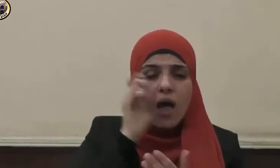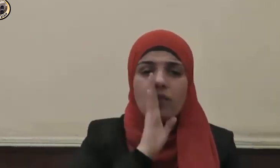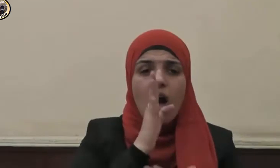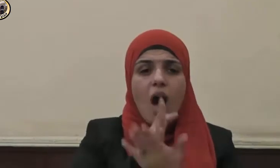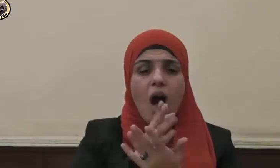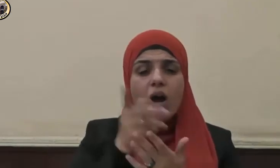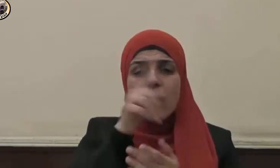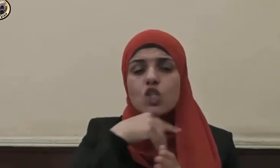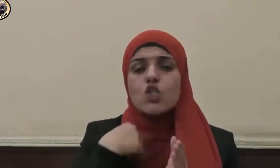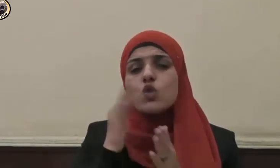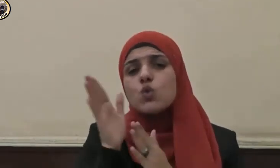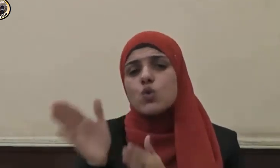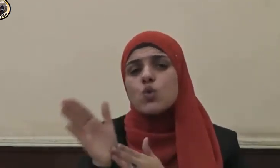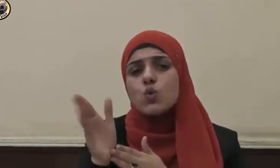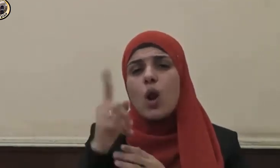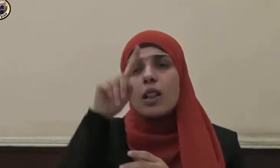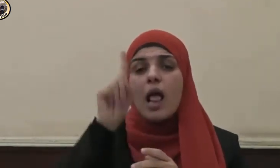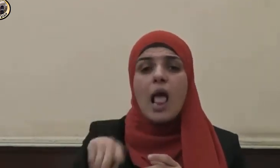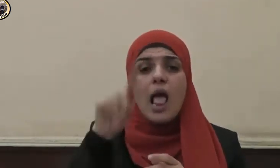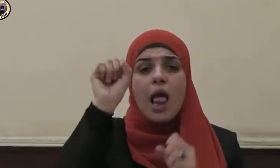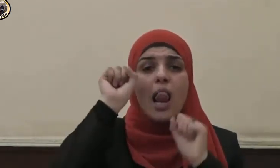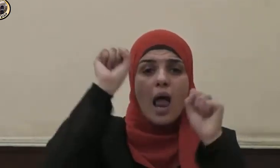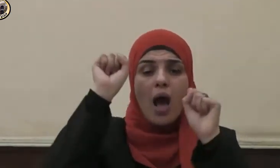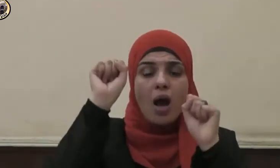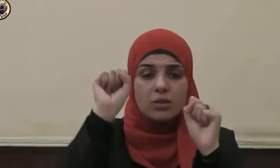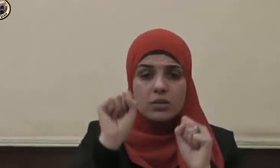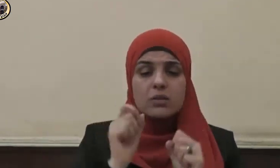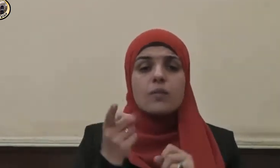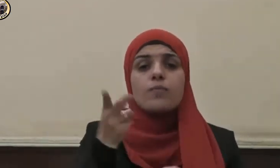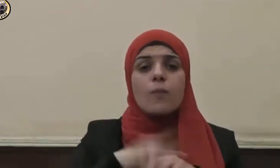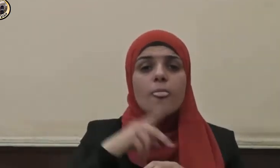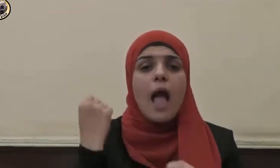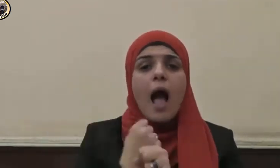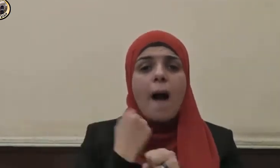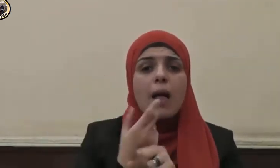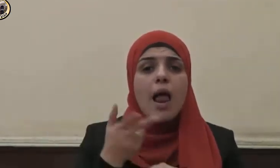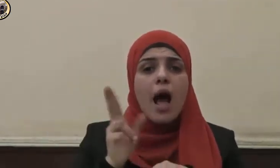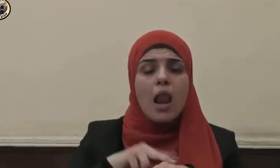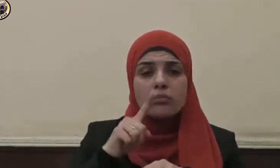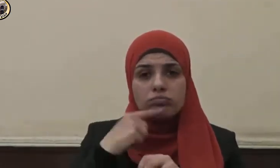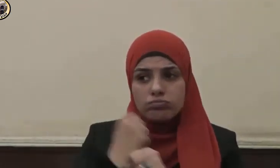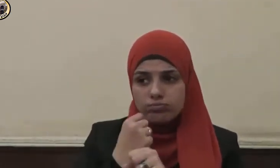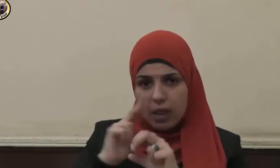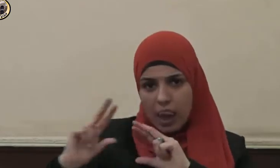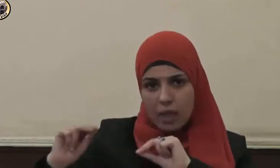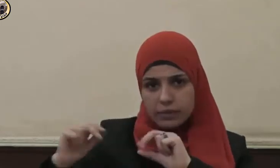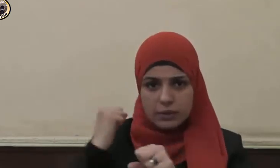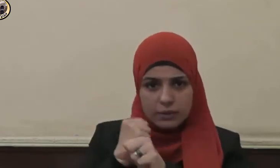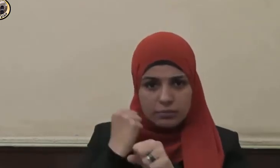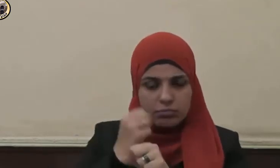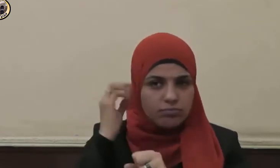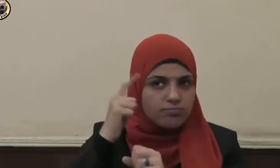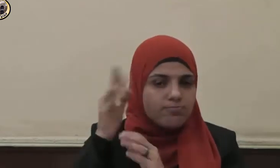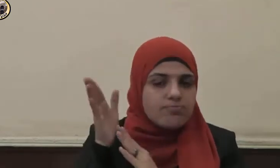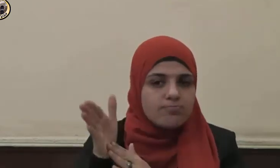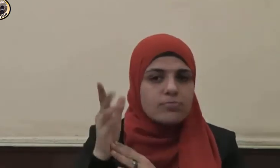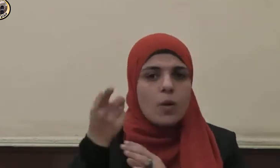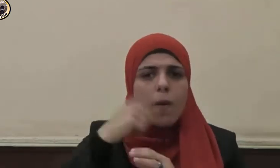هذه السنن الإلهية وعملت بمقتضاها سادت